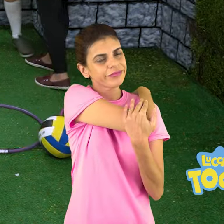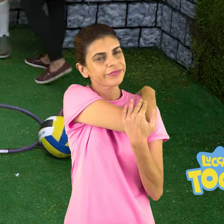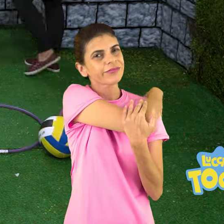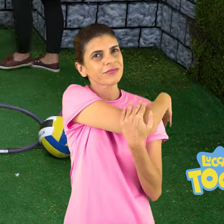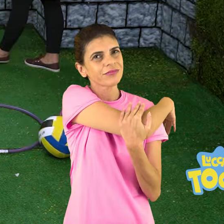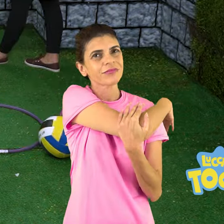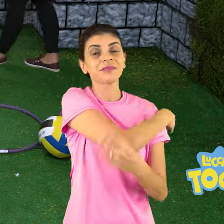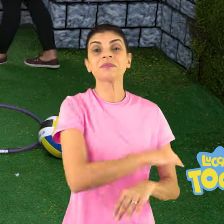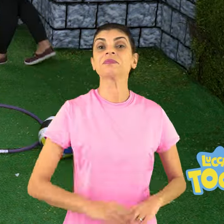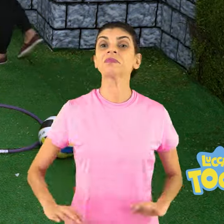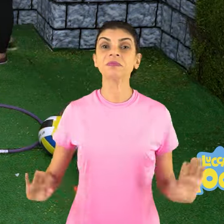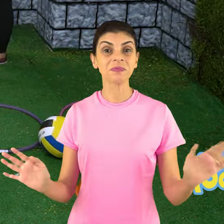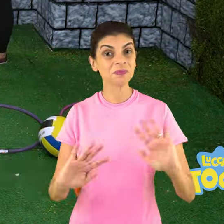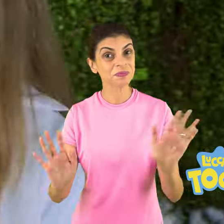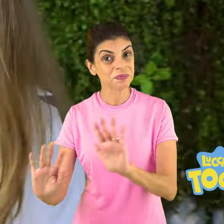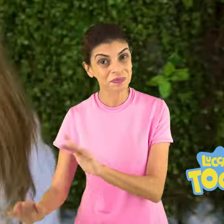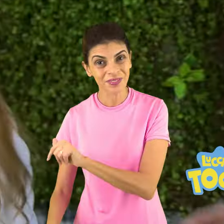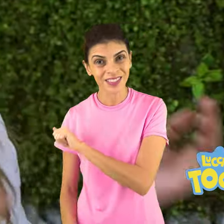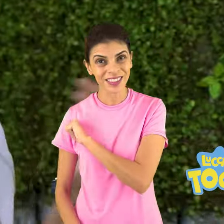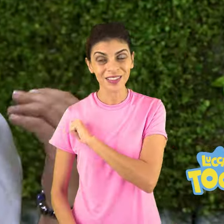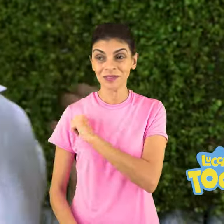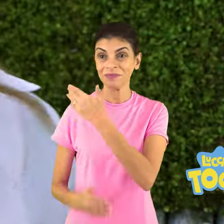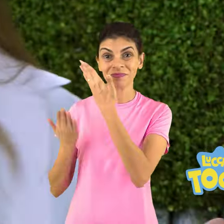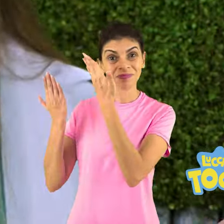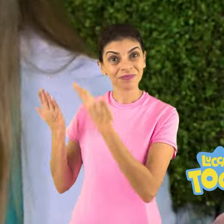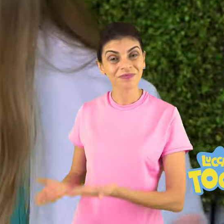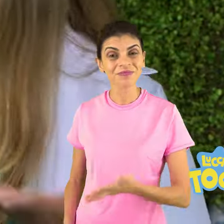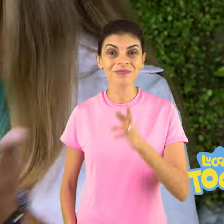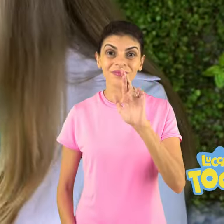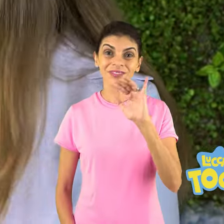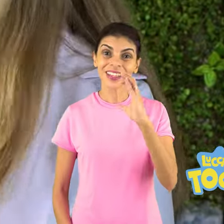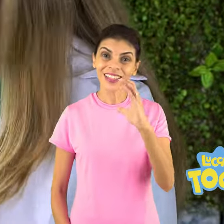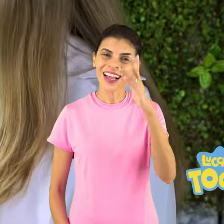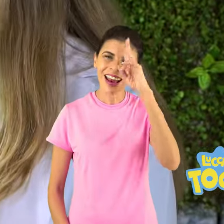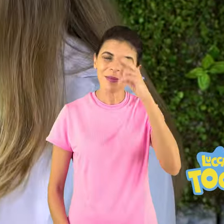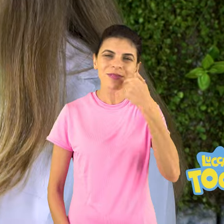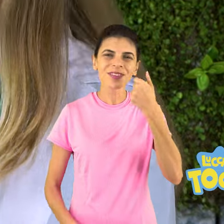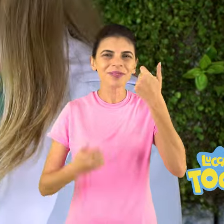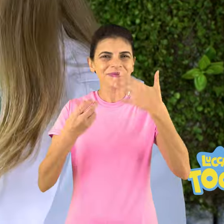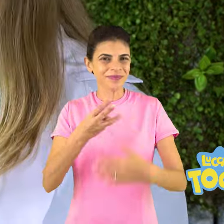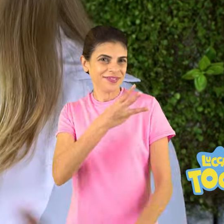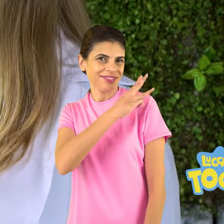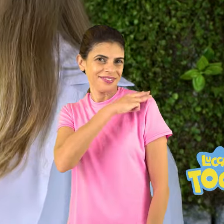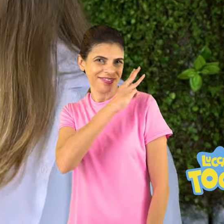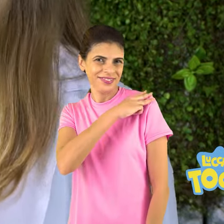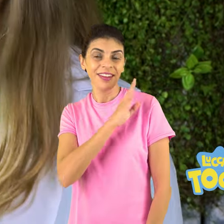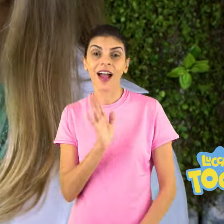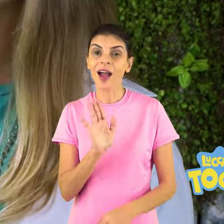Muito bem, alunos. Esse aqui é o Rick. O aluno do terceiro ano que vai me ajudar na aula de alongamento.